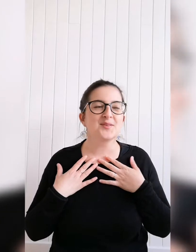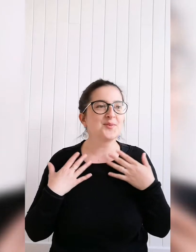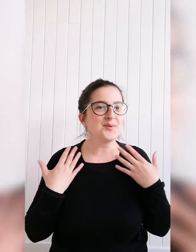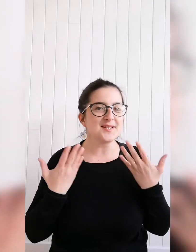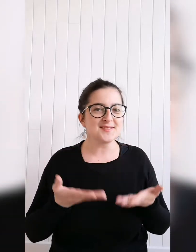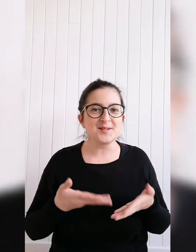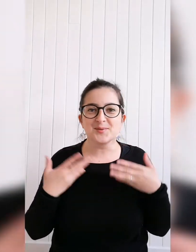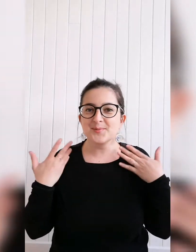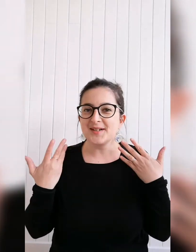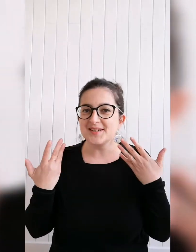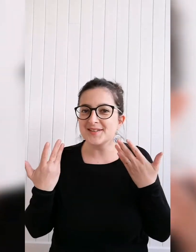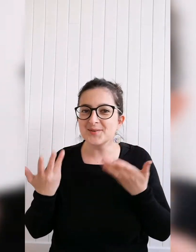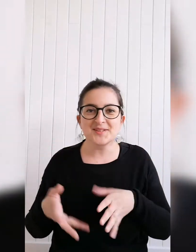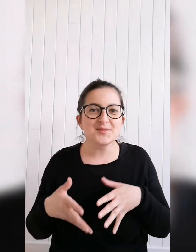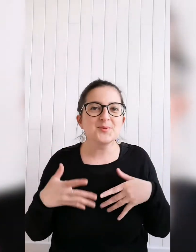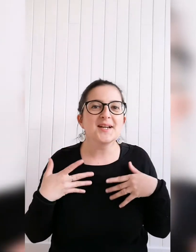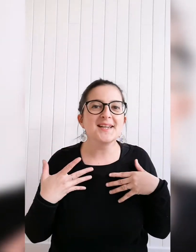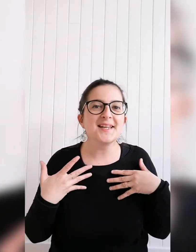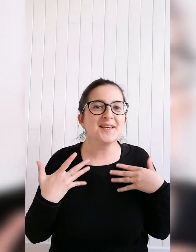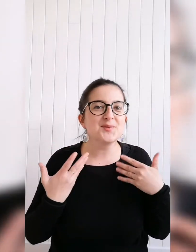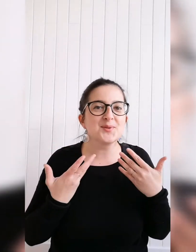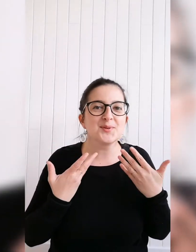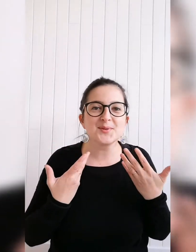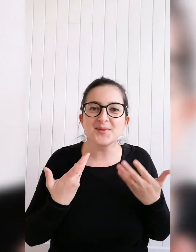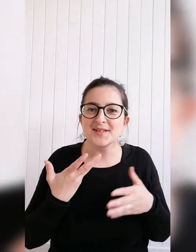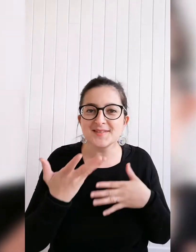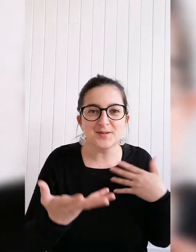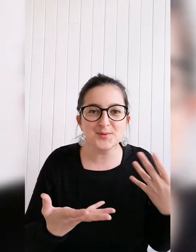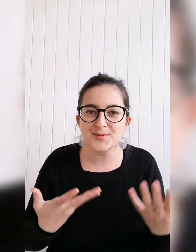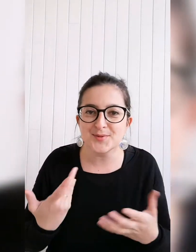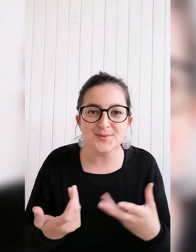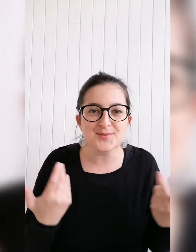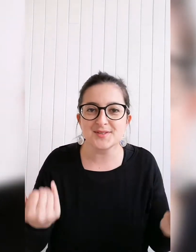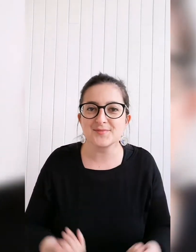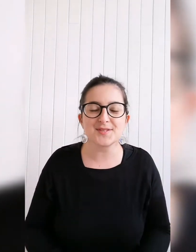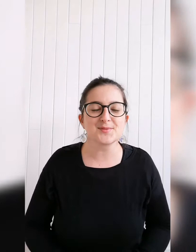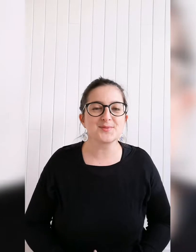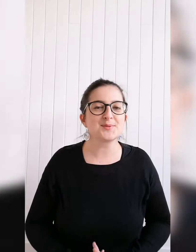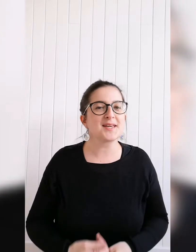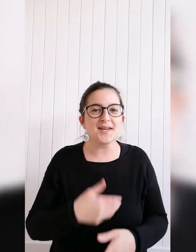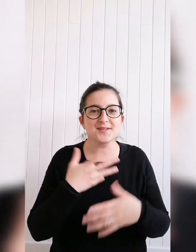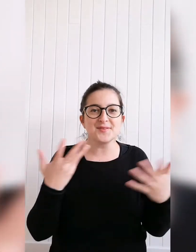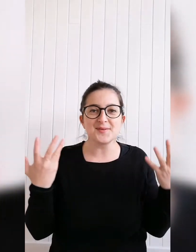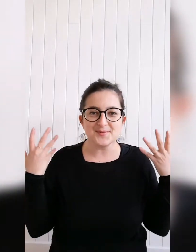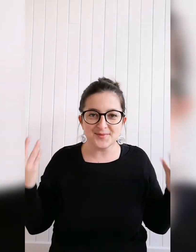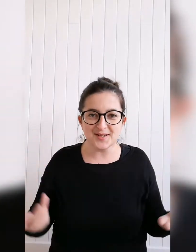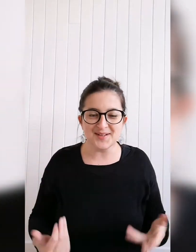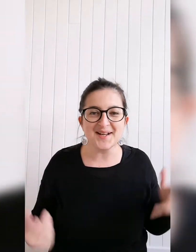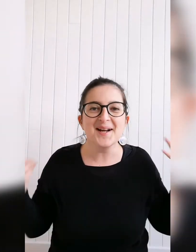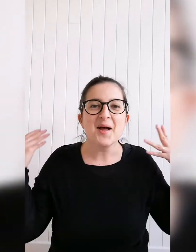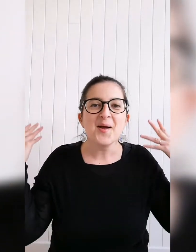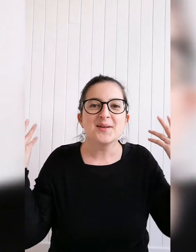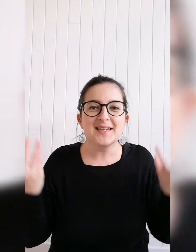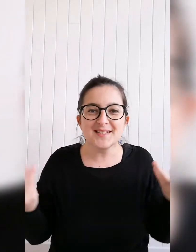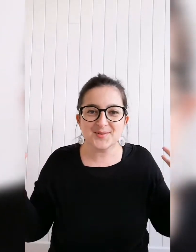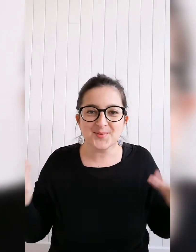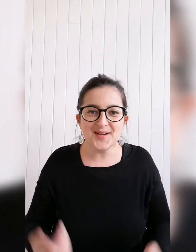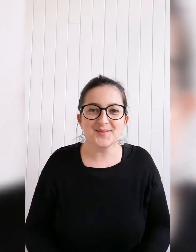dans la salle de bain, dans les toilettes, dans la salle de chambre, si vous êtes dans une crèche, enfin voilà voilà, les soins